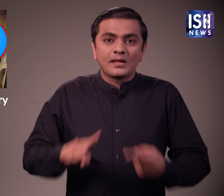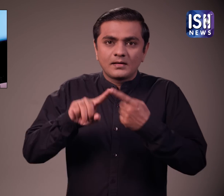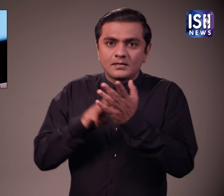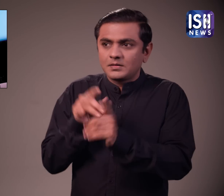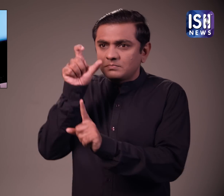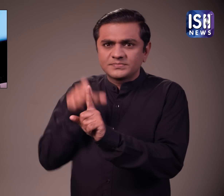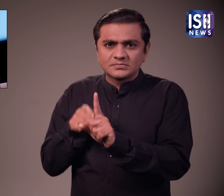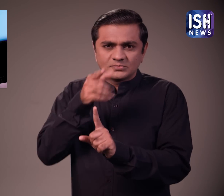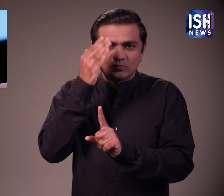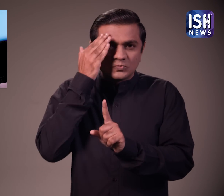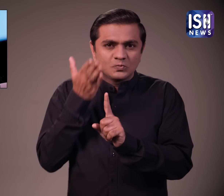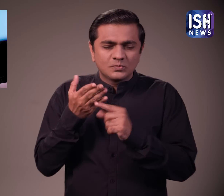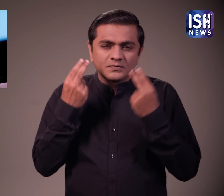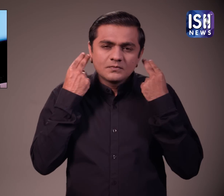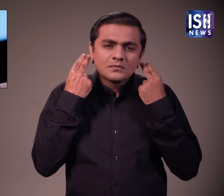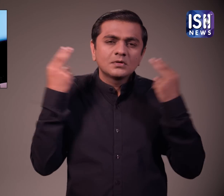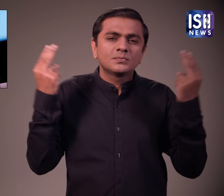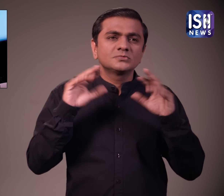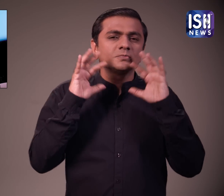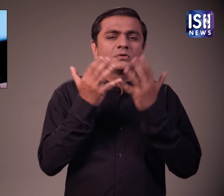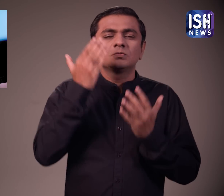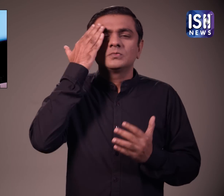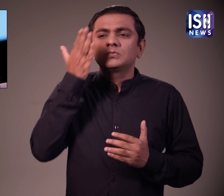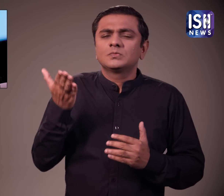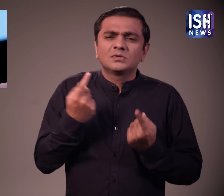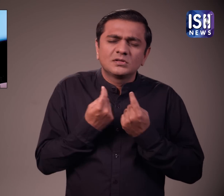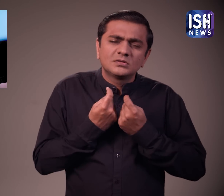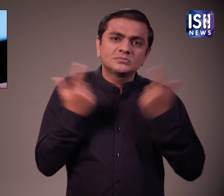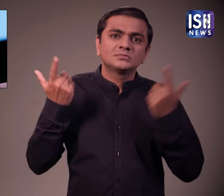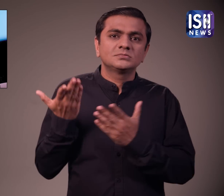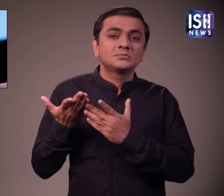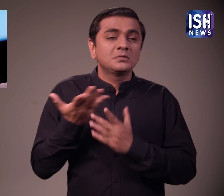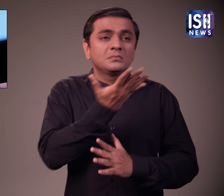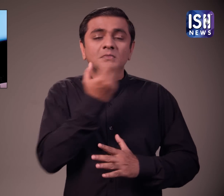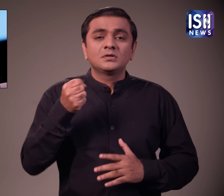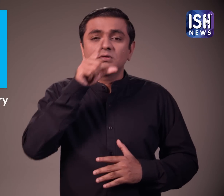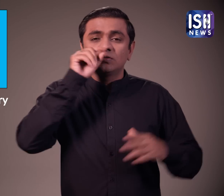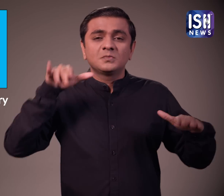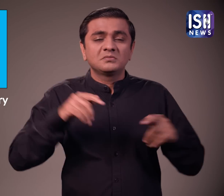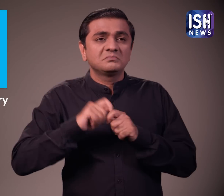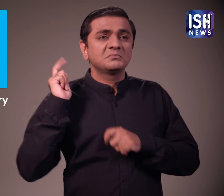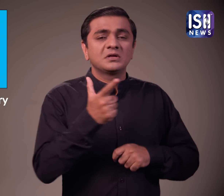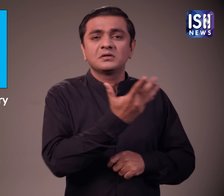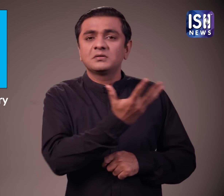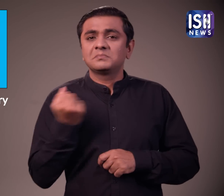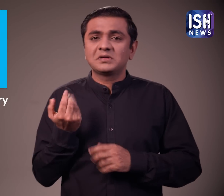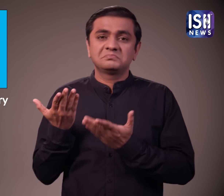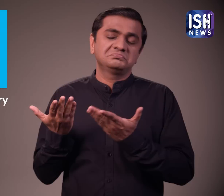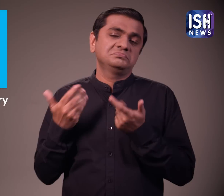आप सभी चानते हैं कि इलॉन मस्क दुनिया के सबसे अमीर आदमी है और उन्होंने हाल ही में ट्विटर खरीदा